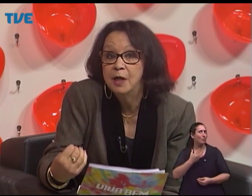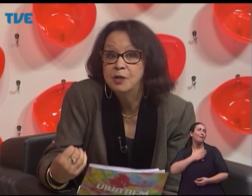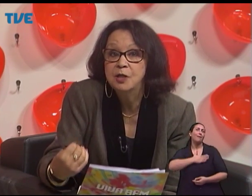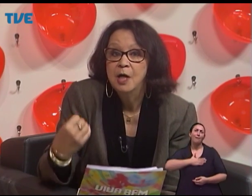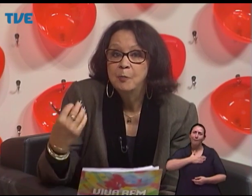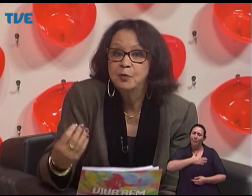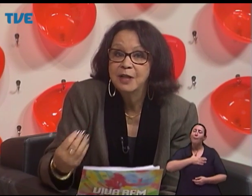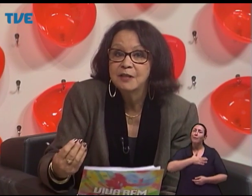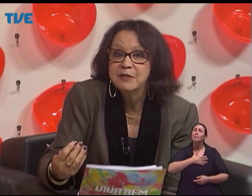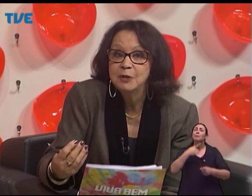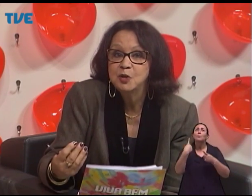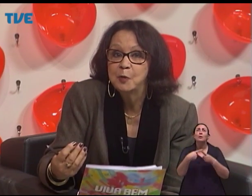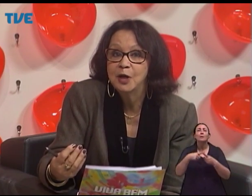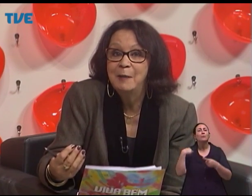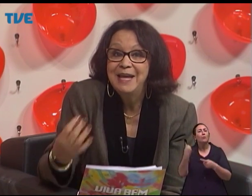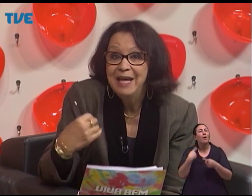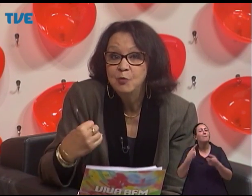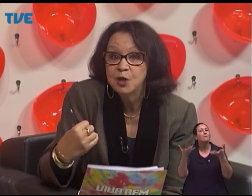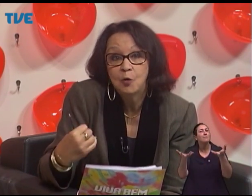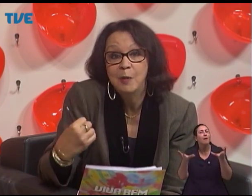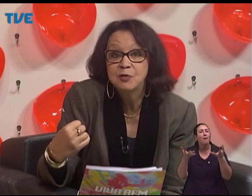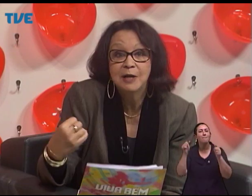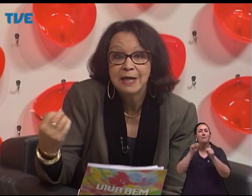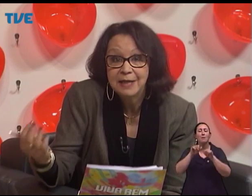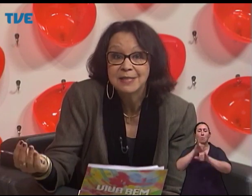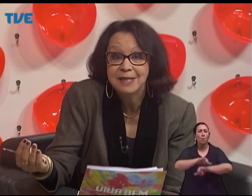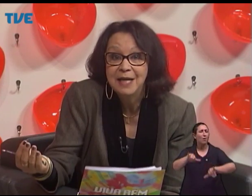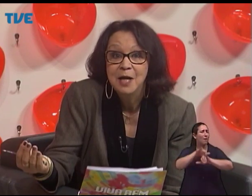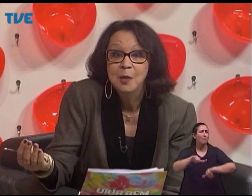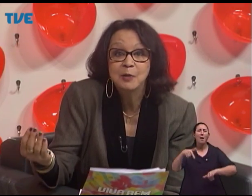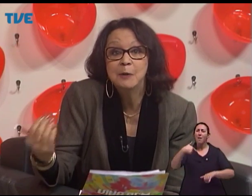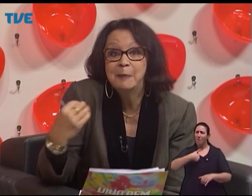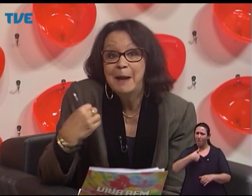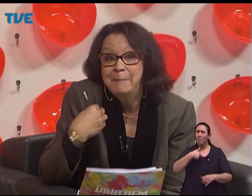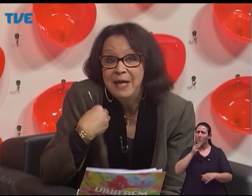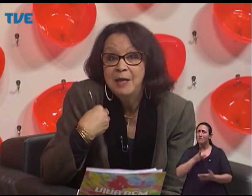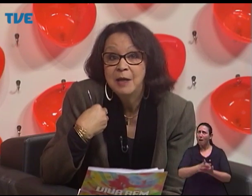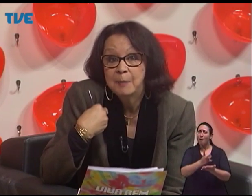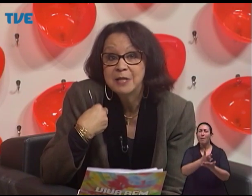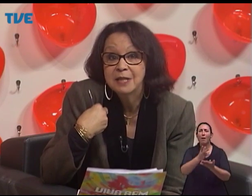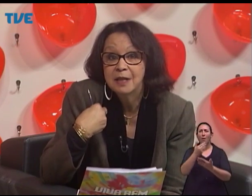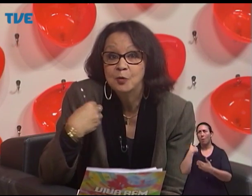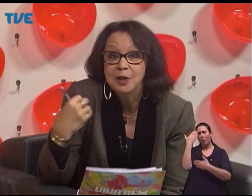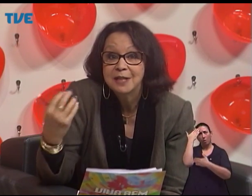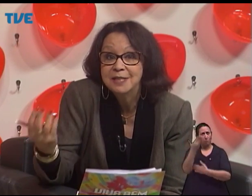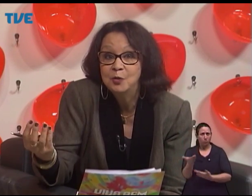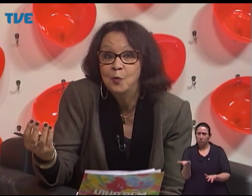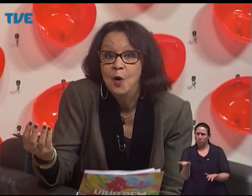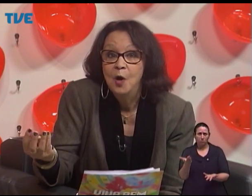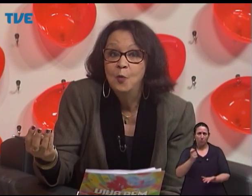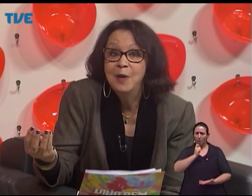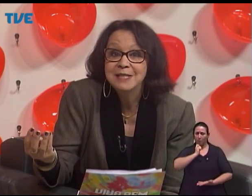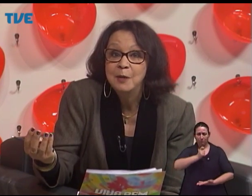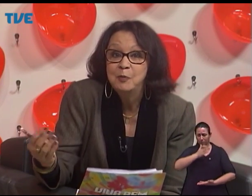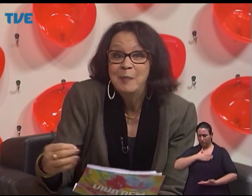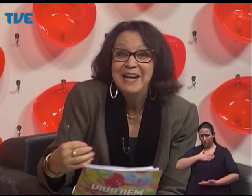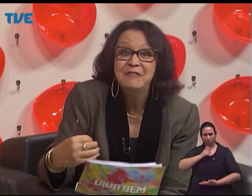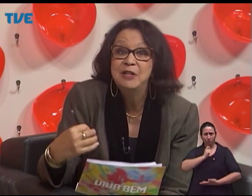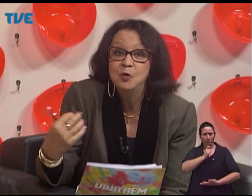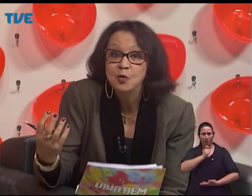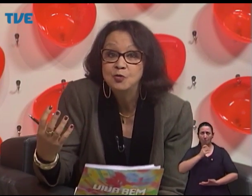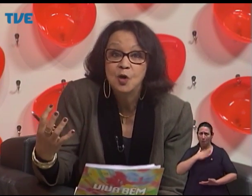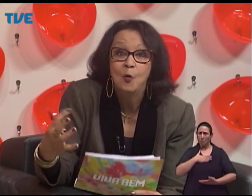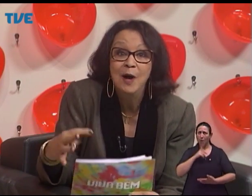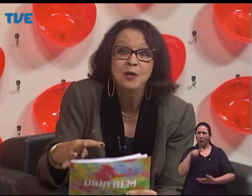muito grande poder estar fazendo esse programa. Eu já começo a agradecer, porque para mim, apresentadora, está sendo um exemplo